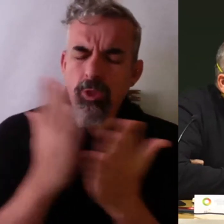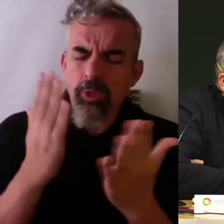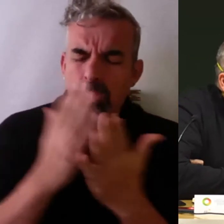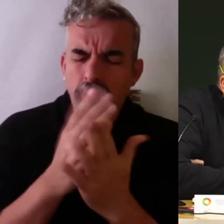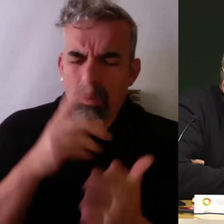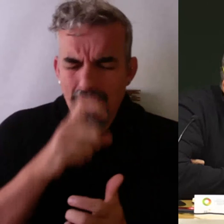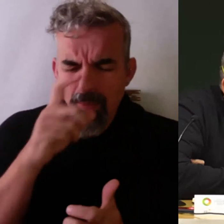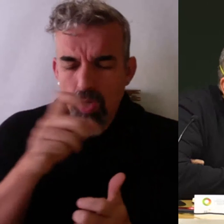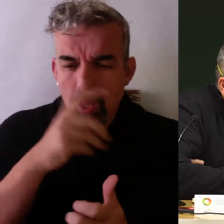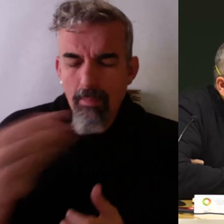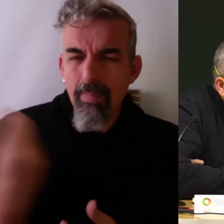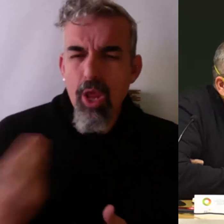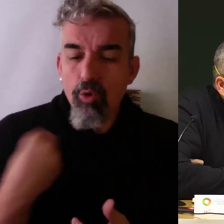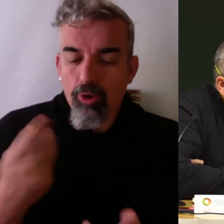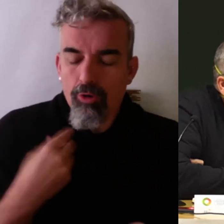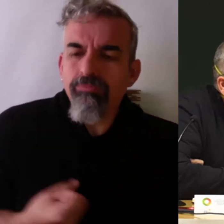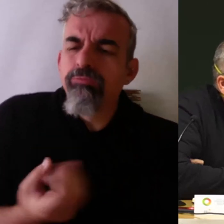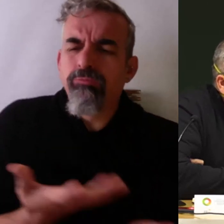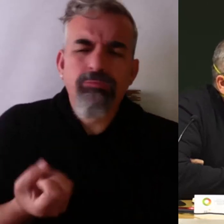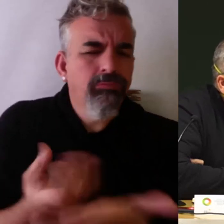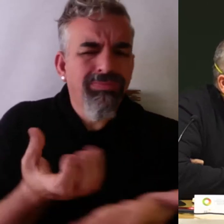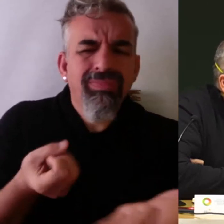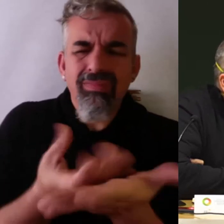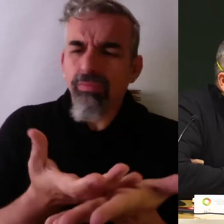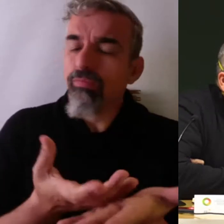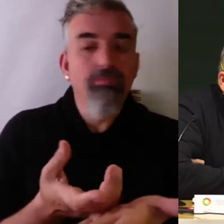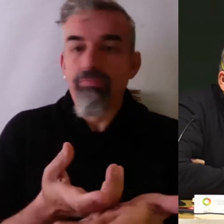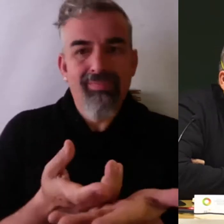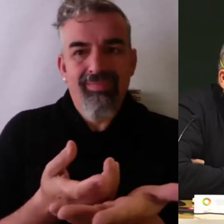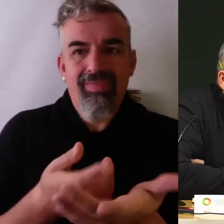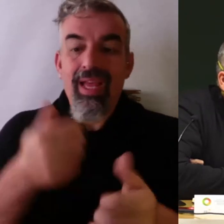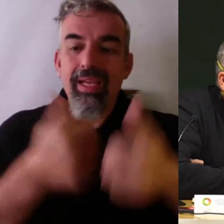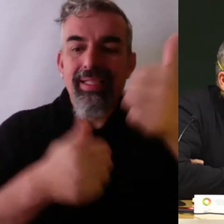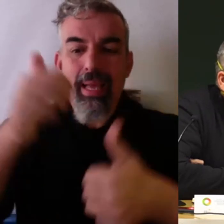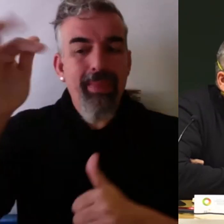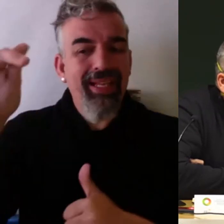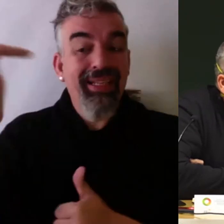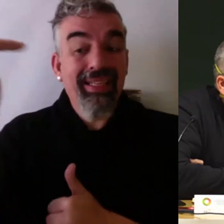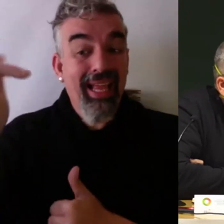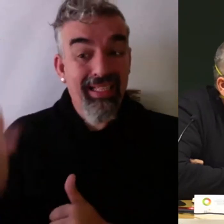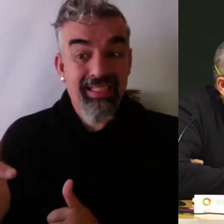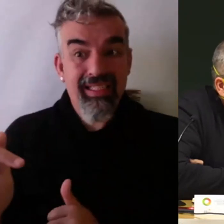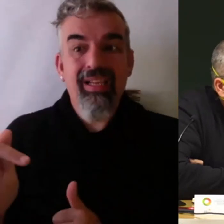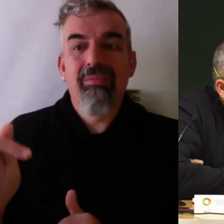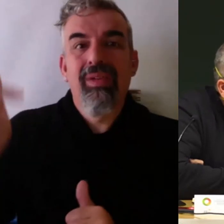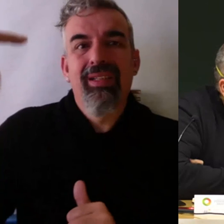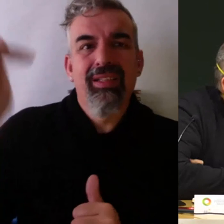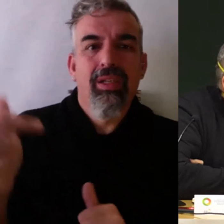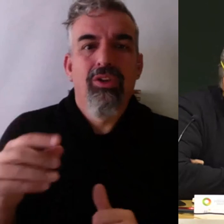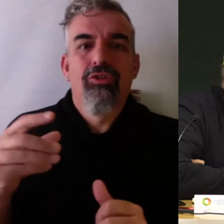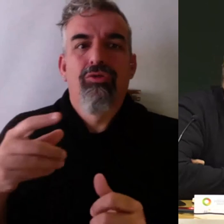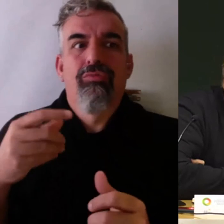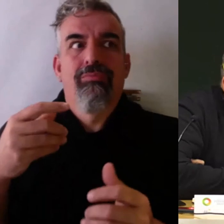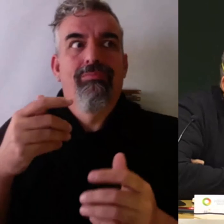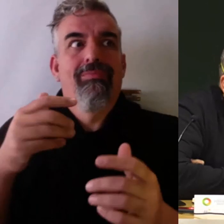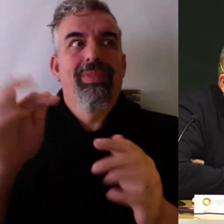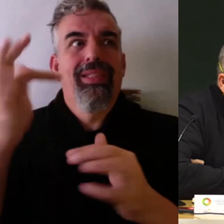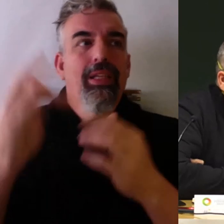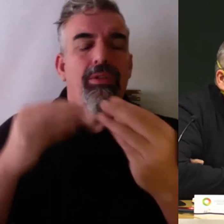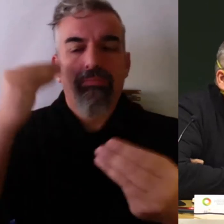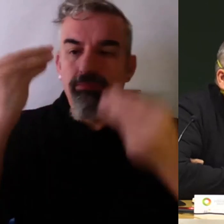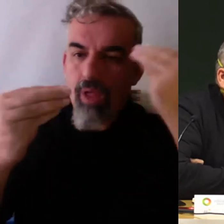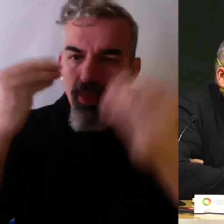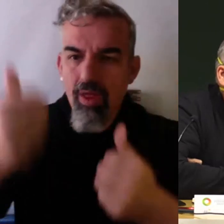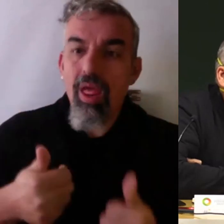que tienes que ver el cara ahí. Y un examen tipo test es un examen normalmente infumable, mal realizado, salvo en algunos casos.